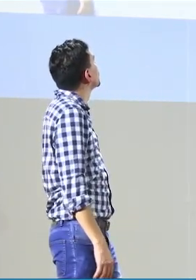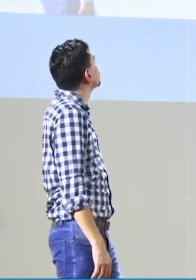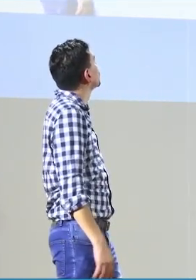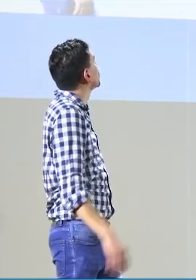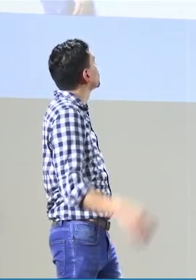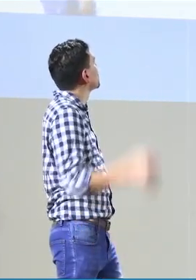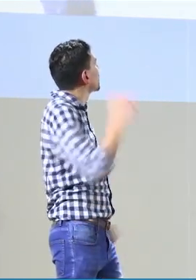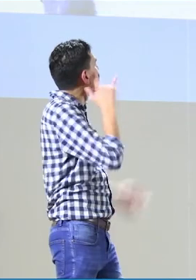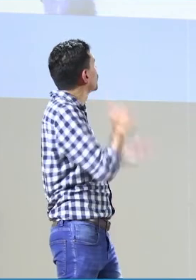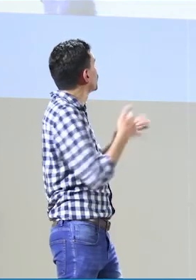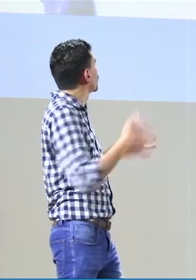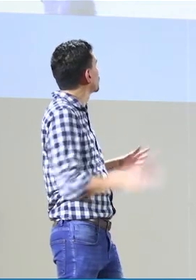el tiempo se está acabando.